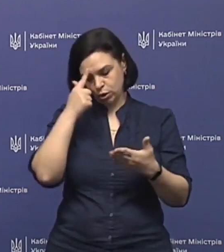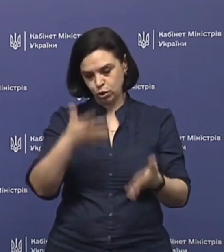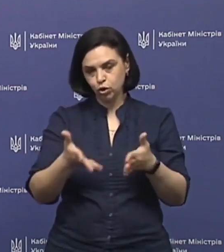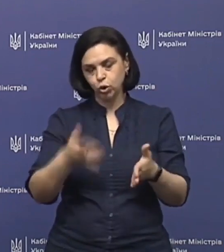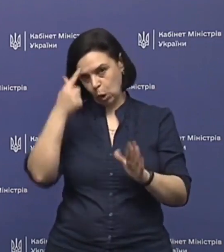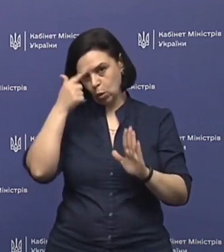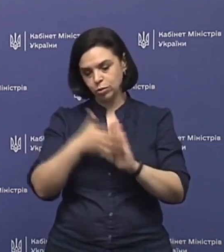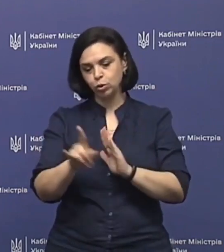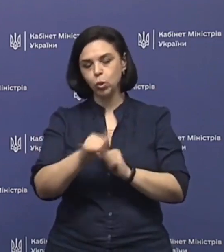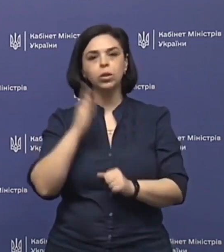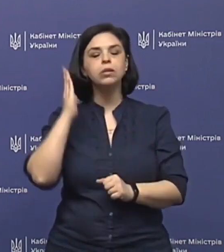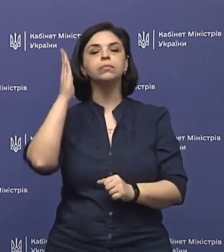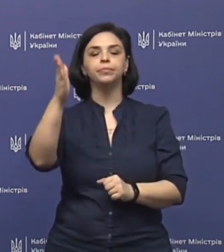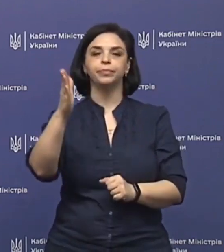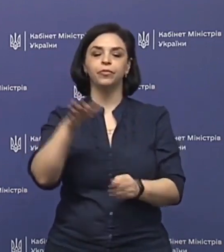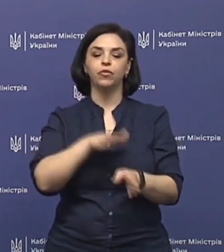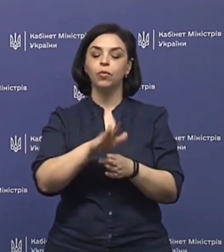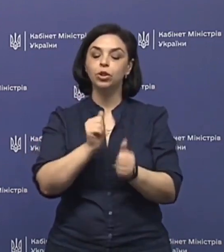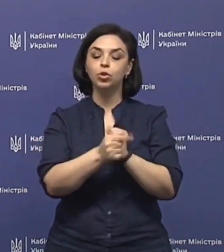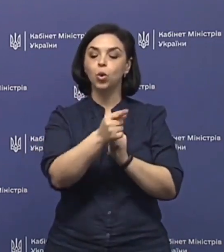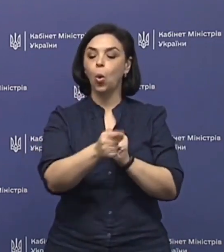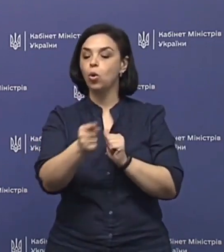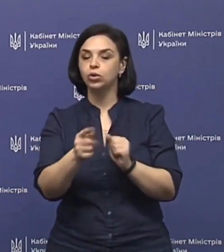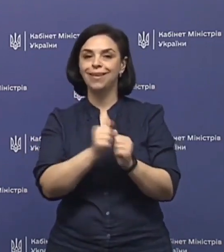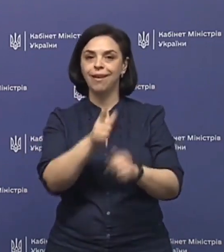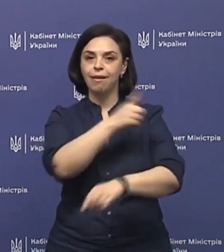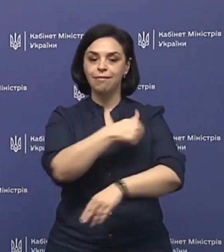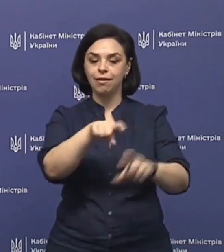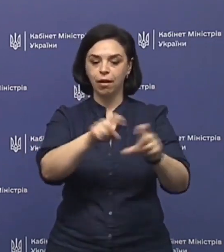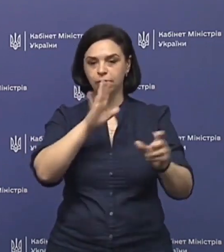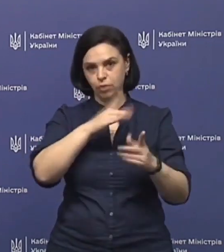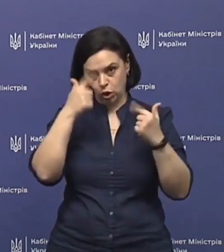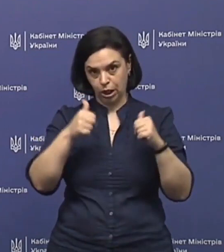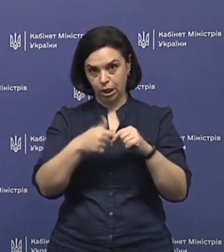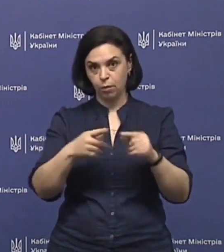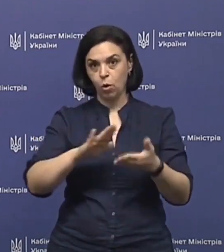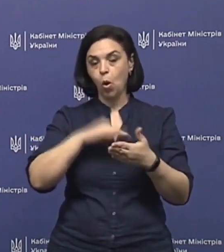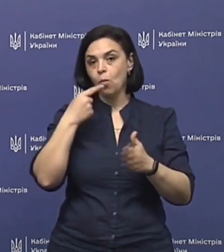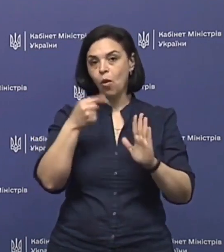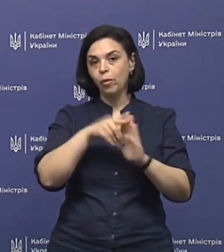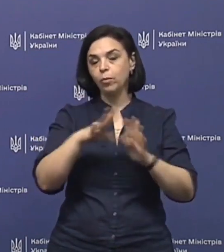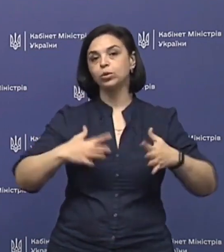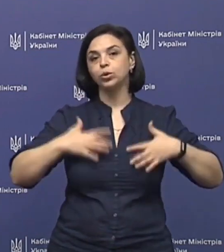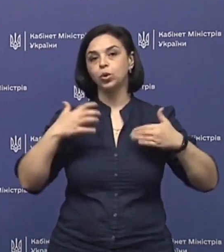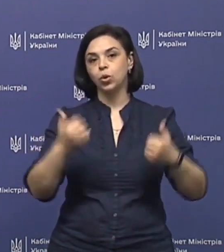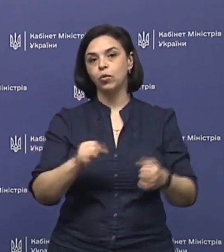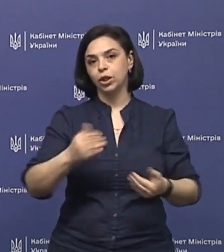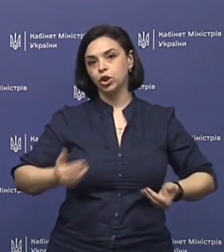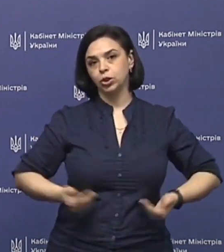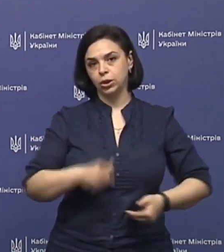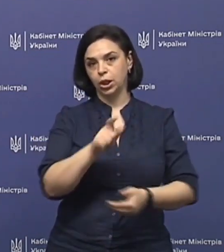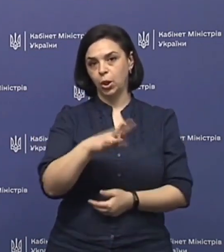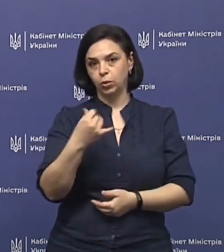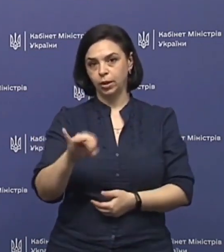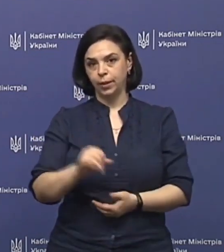розуміти, що в нас буде відбуватися з кожною лікарнею в нашій країні. Бо мова йде про здоров'я і життя